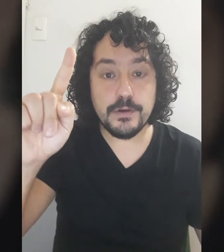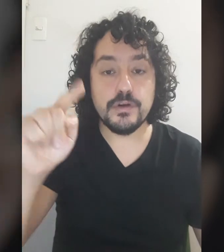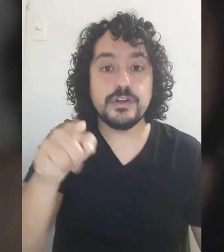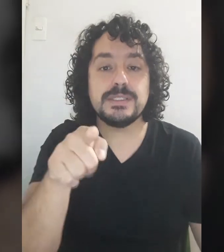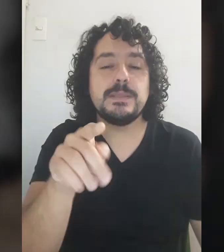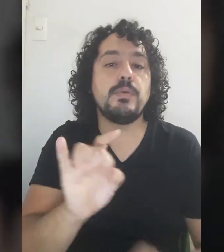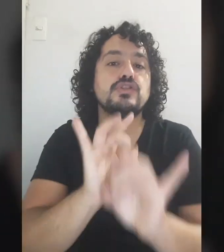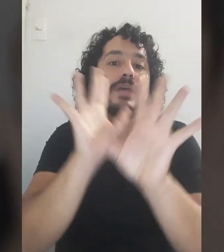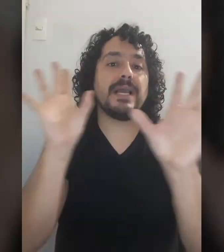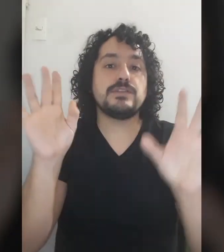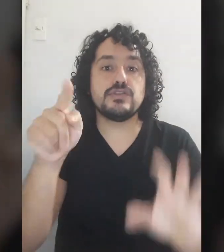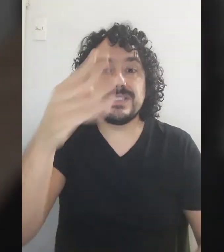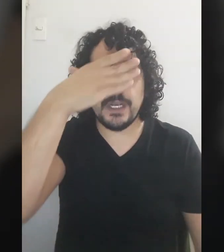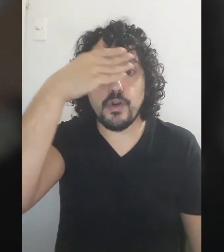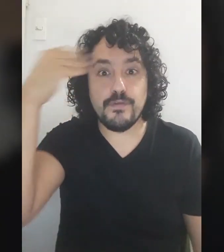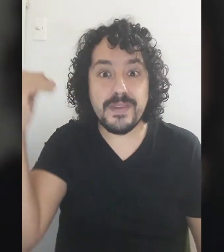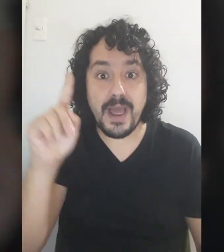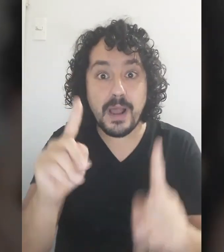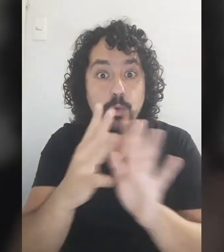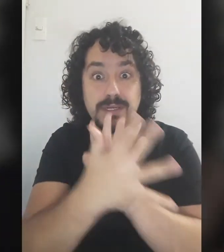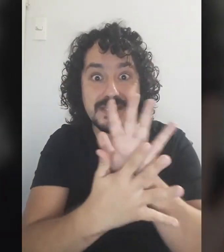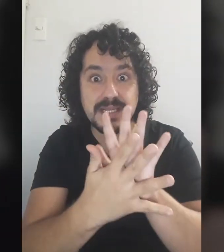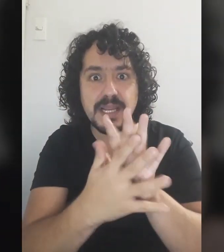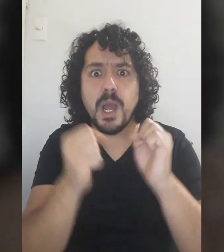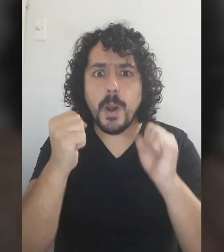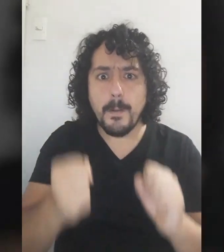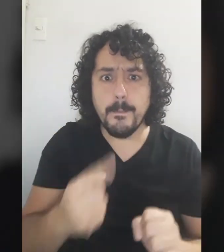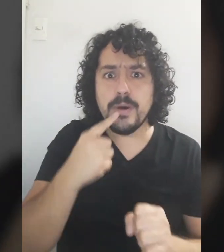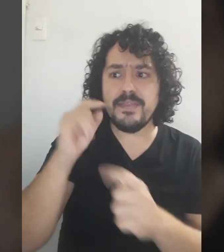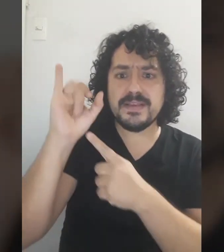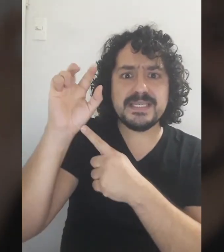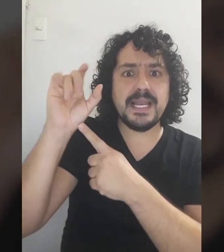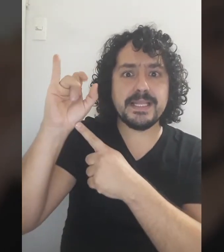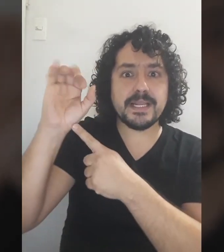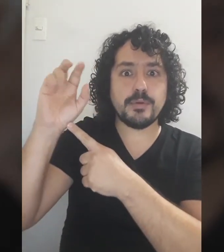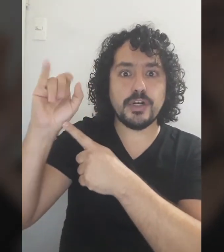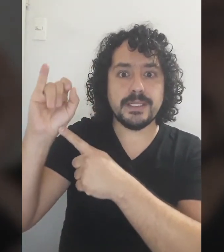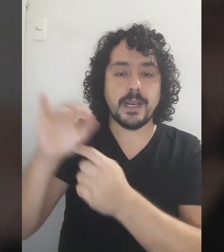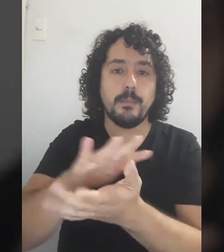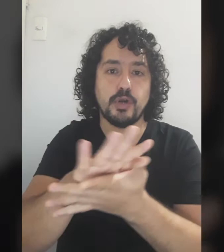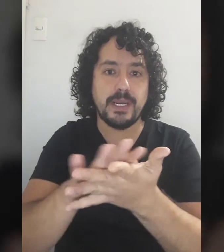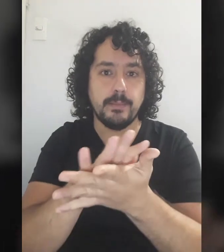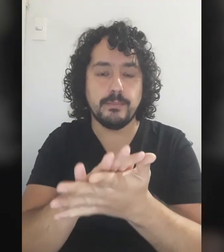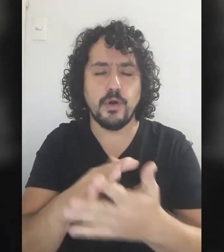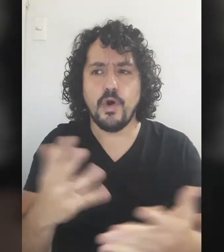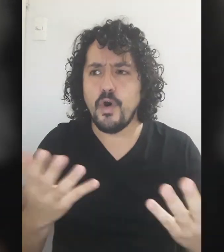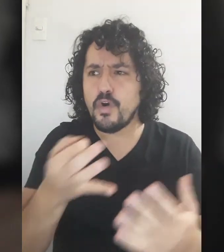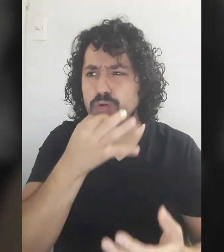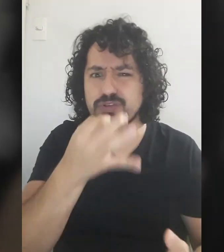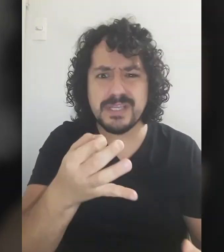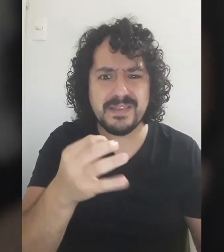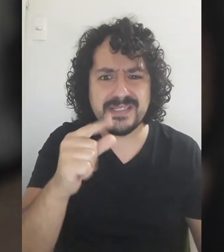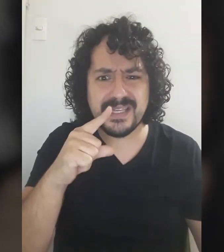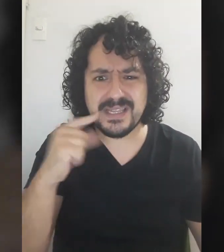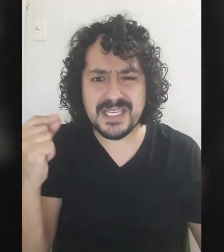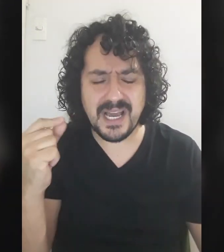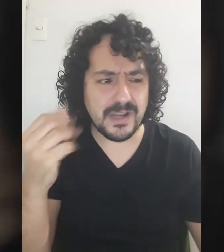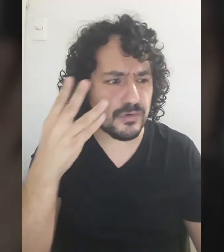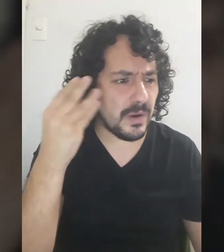Si por si acaso Se le olvida Alguna seña Pueden decir Letra por letra Por ejemplo ¿Cómo se dice Tía? No me